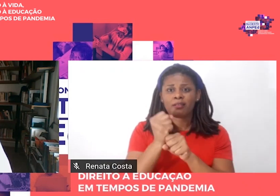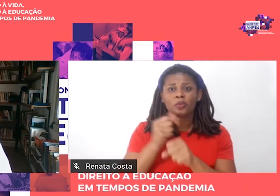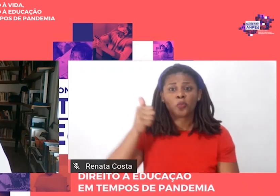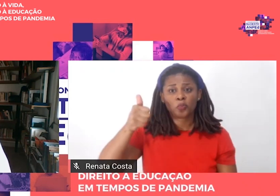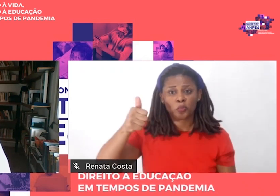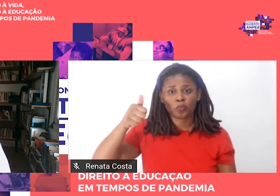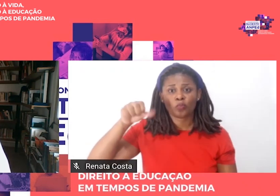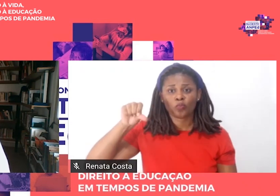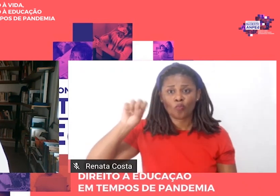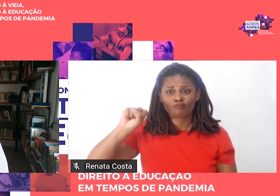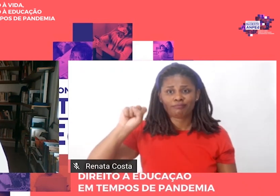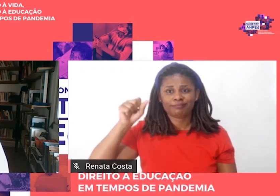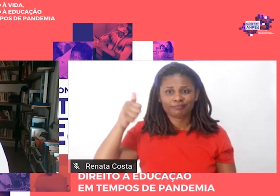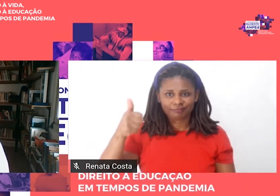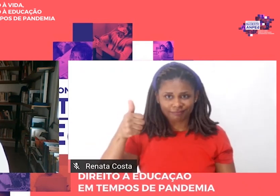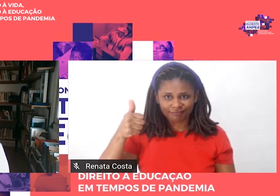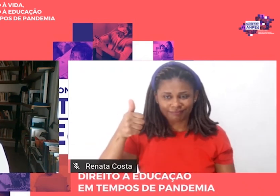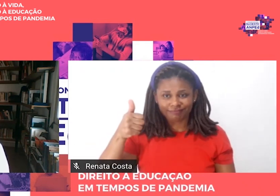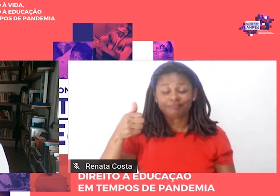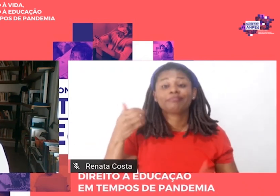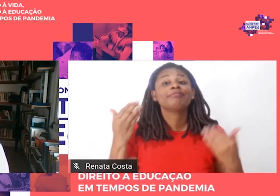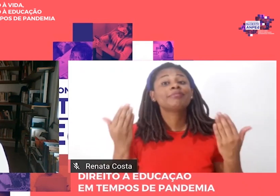E, então,